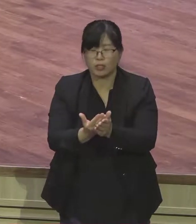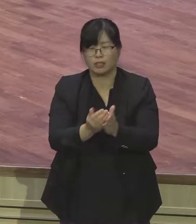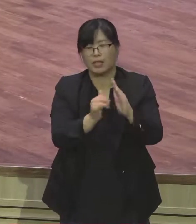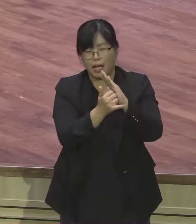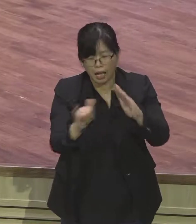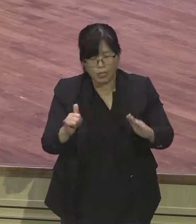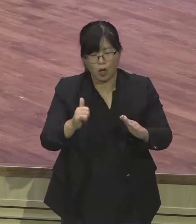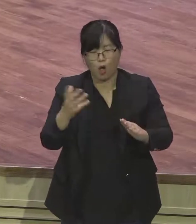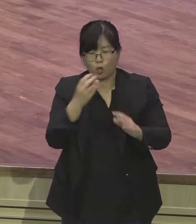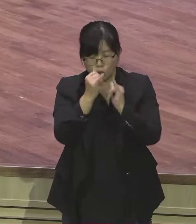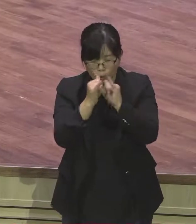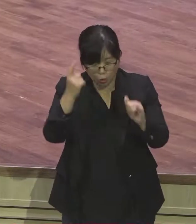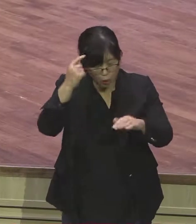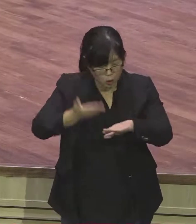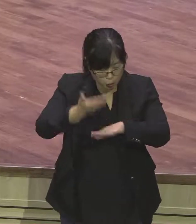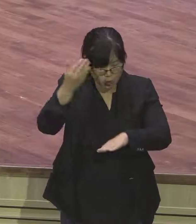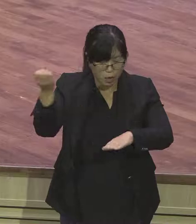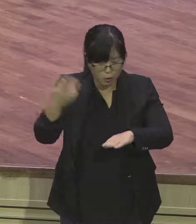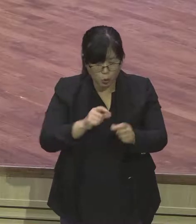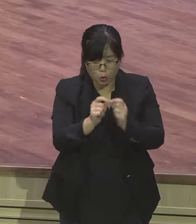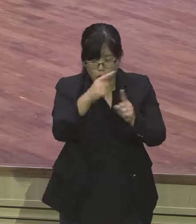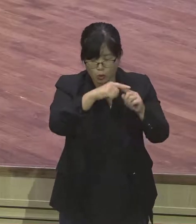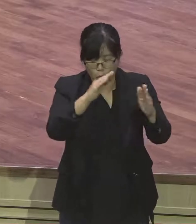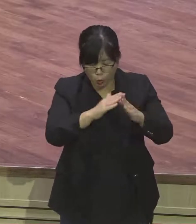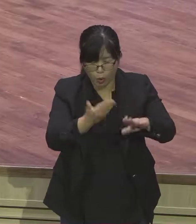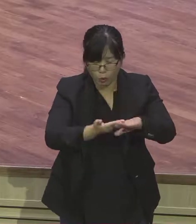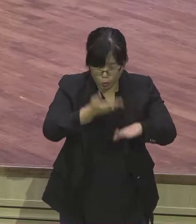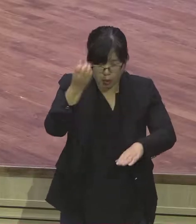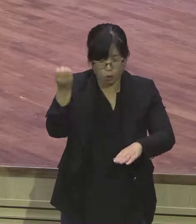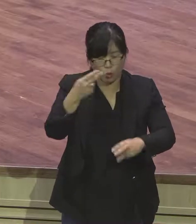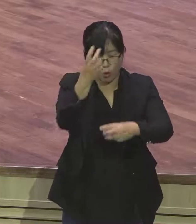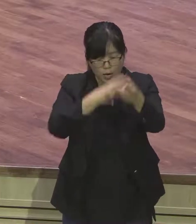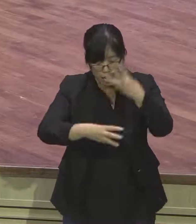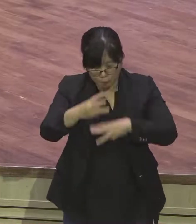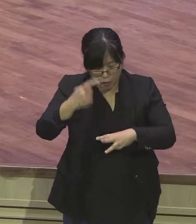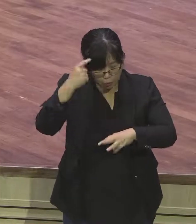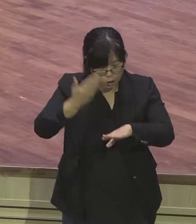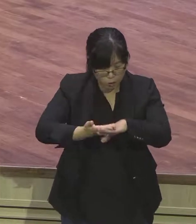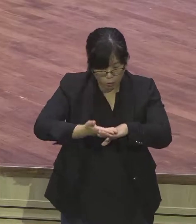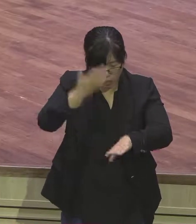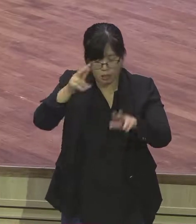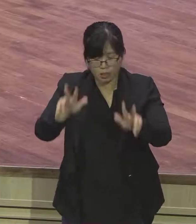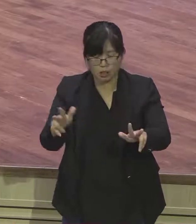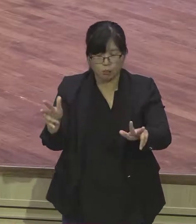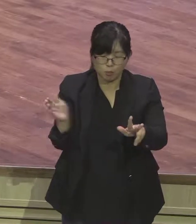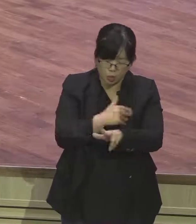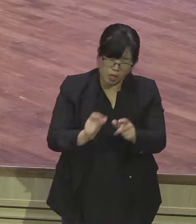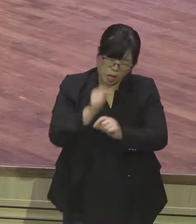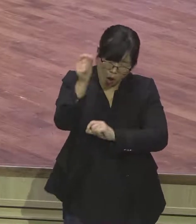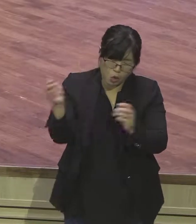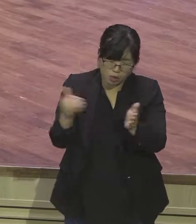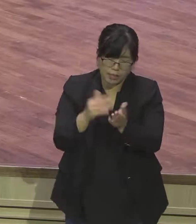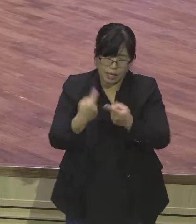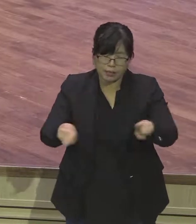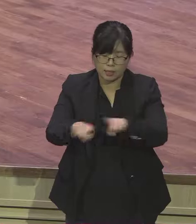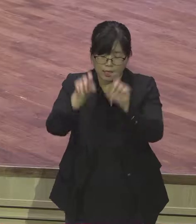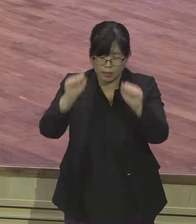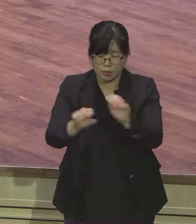성교사들 해외 제기의 모든 성도들을 우리 잘하고 있는 모든 랩놈너들 머리위에 지금은 영원까지 함께 계실 겨라